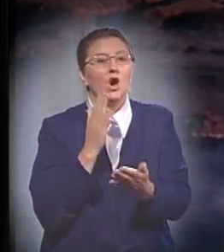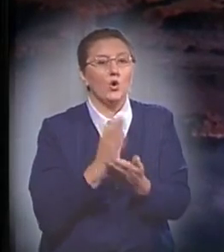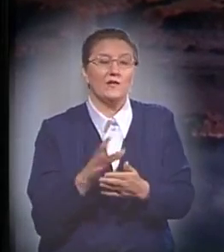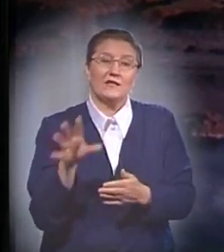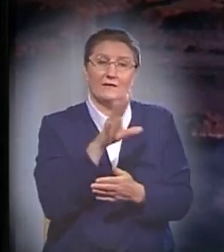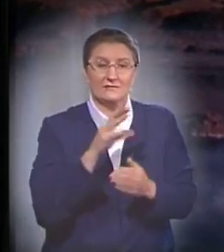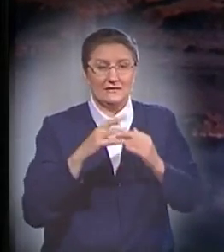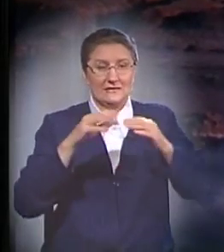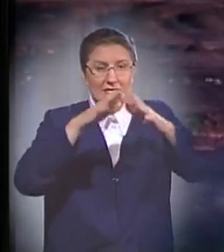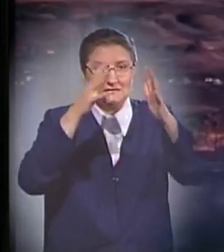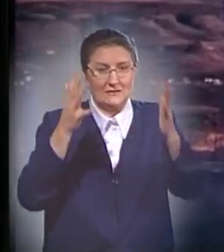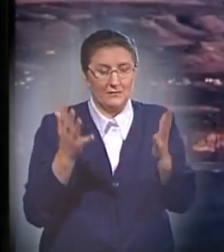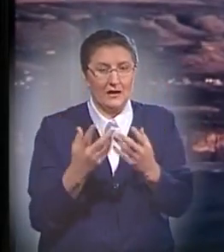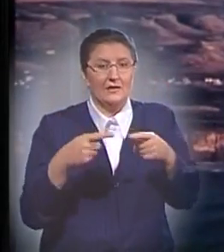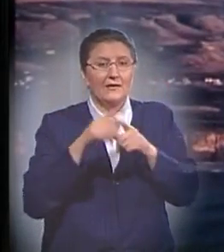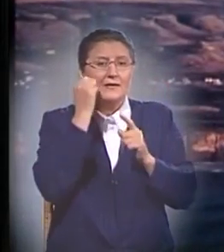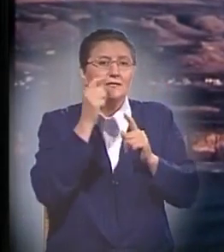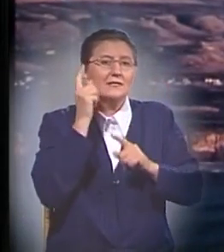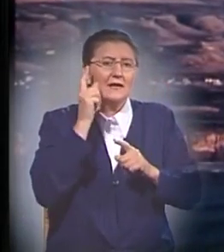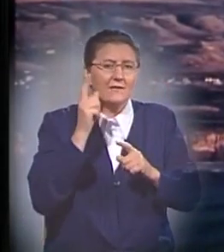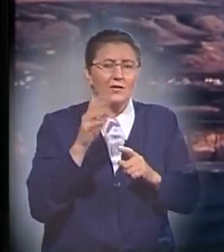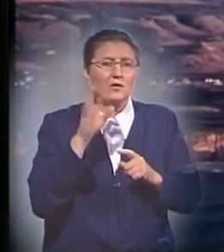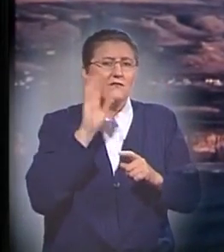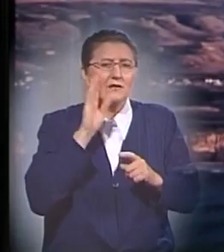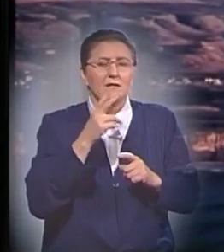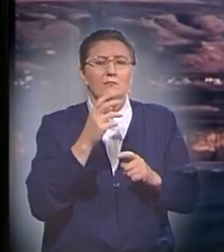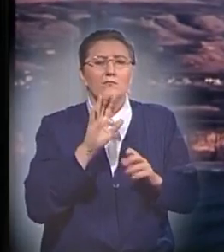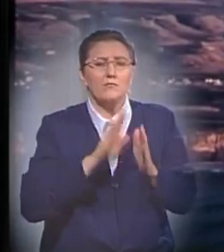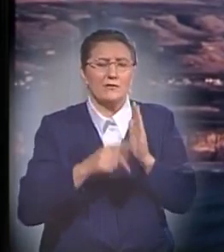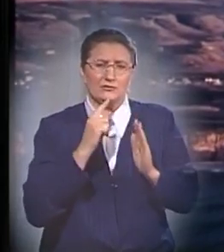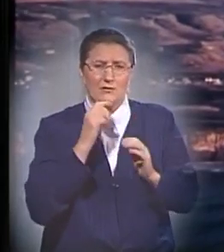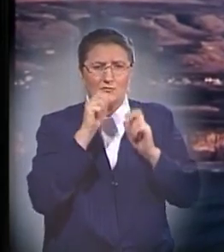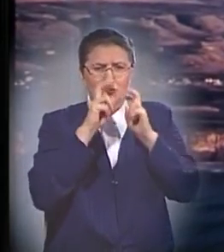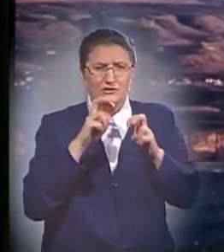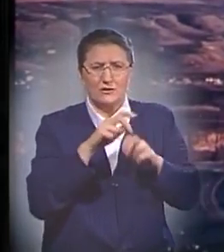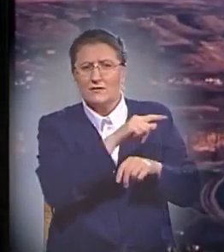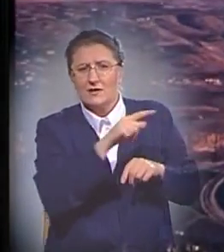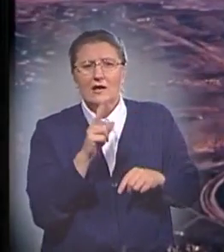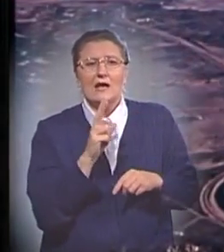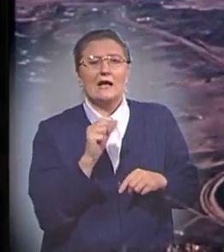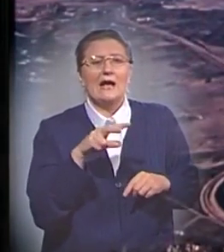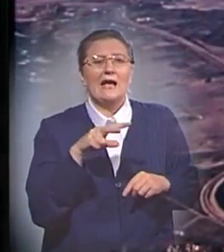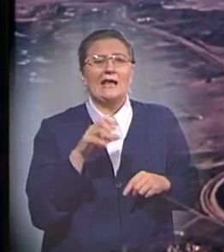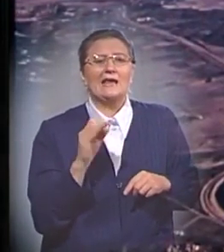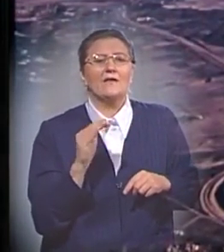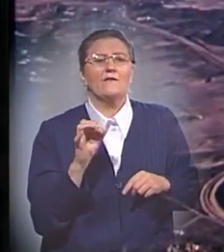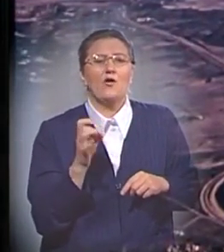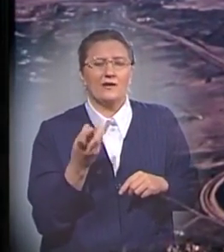континентах. Такие древние следы от воды можно без труда различить даже вдоль Калифорнийского побережья, где потом были